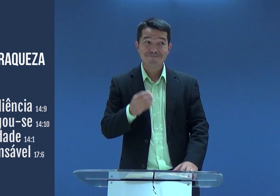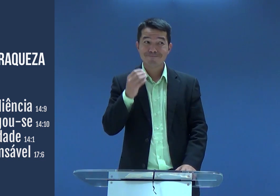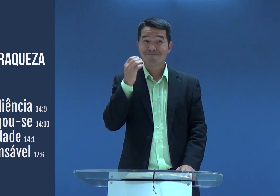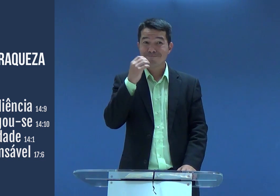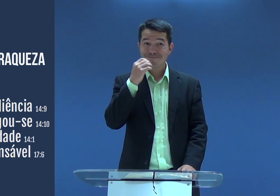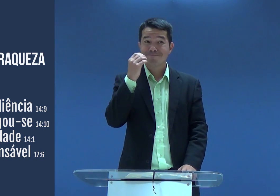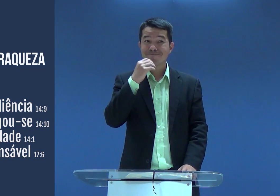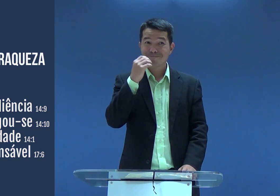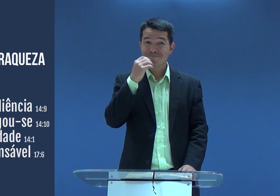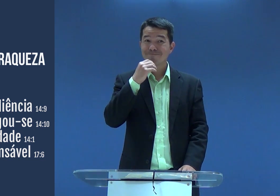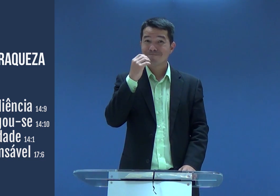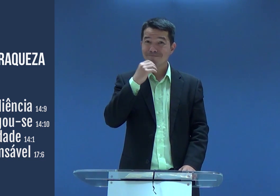ele era fraco?